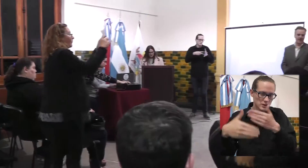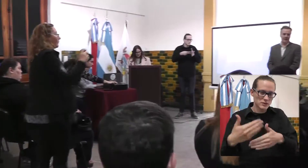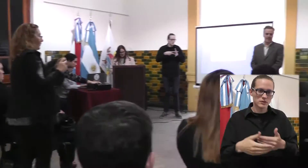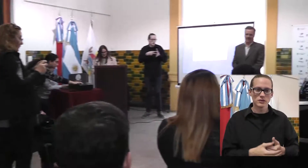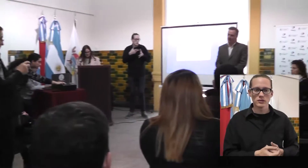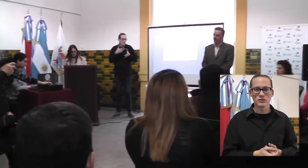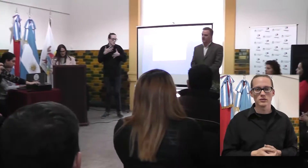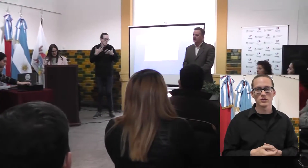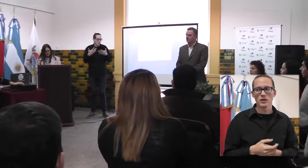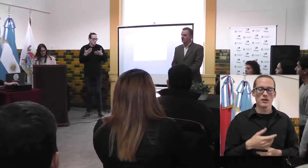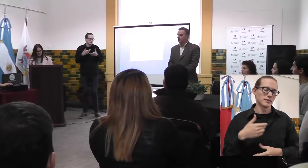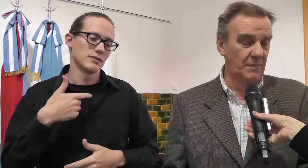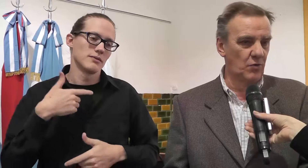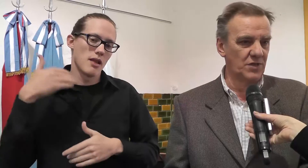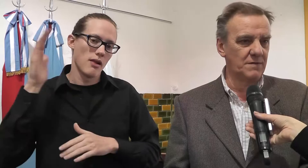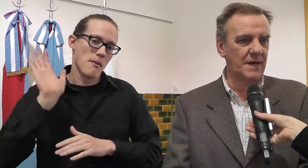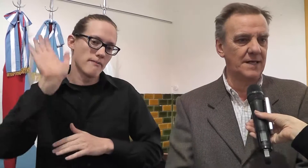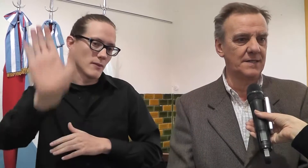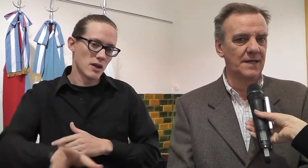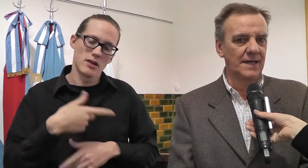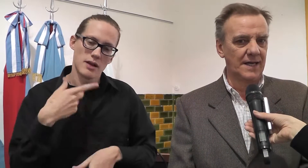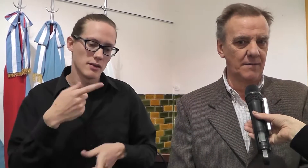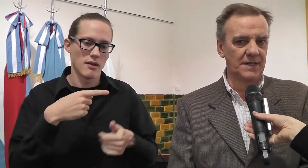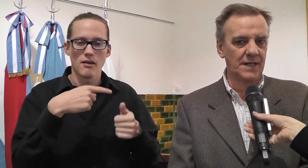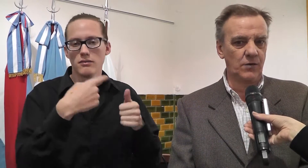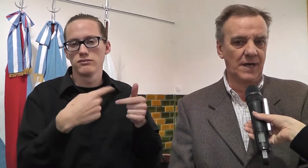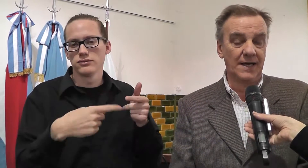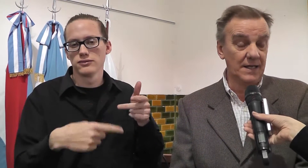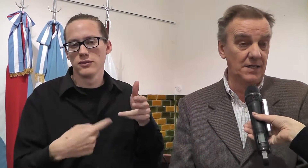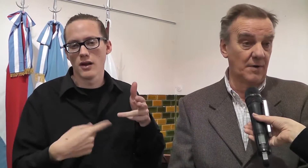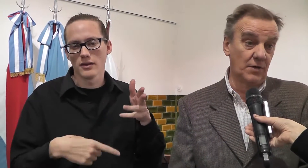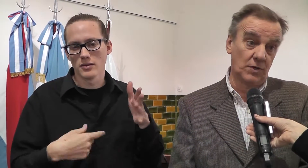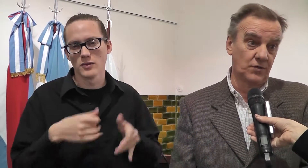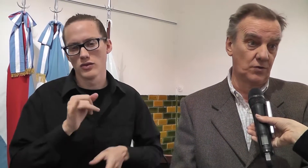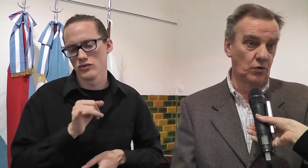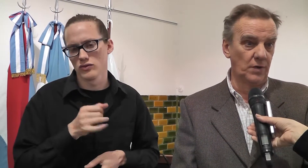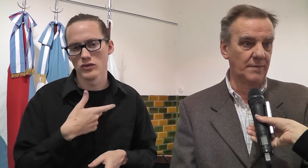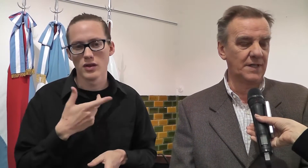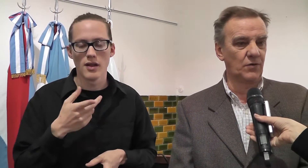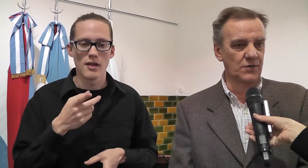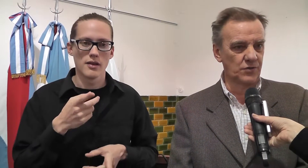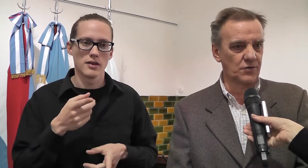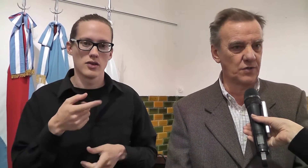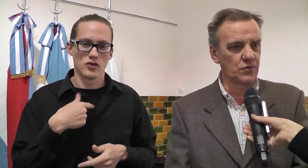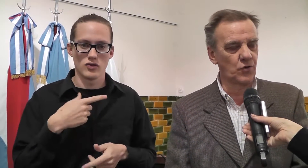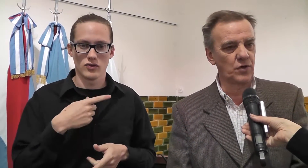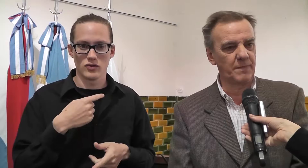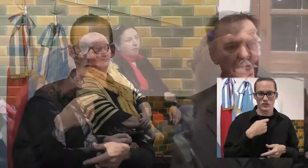tipo de actividades, porque son empleados municipales que además tienen una íntima vinculación, obviamente, con la asociación de sordos de Paraná.